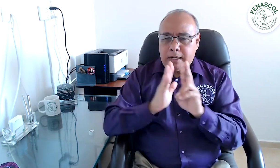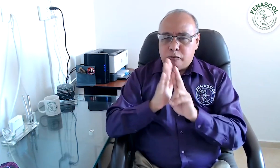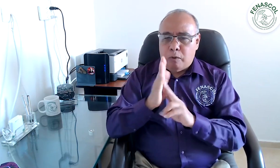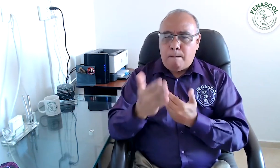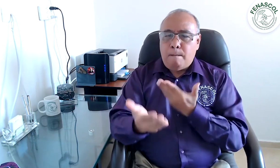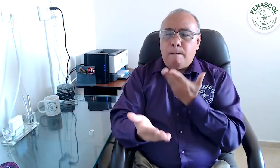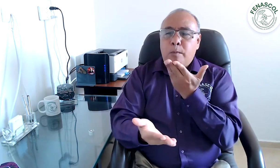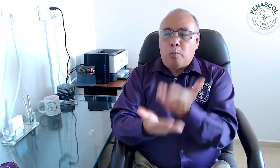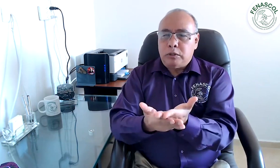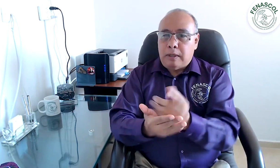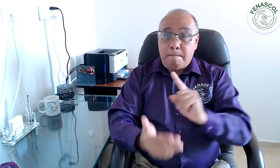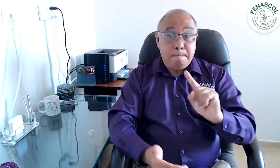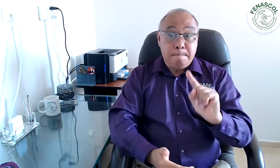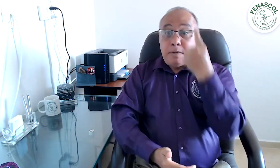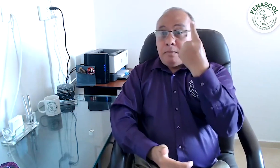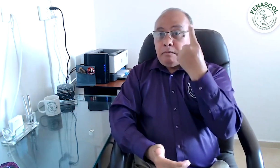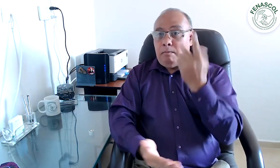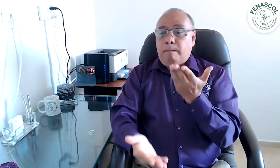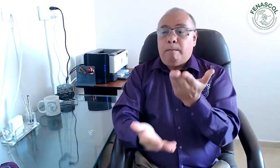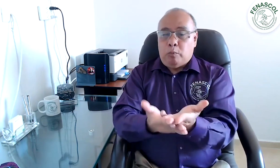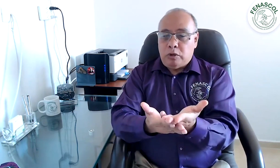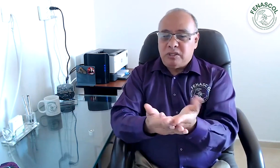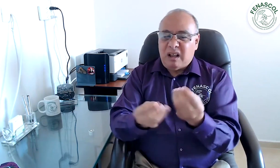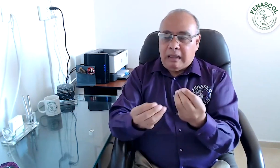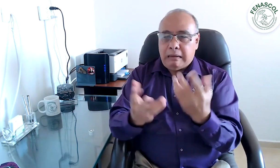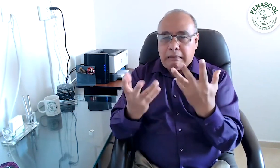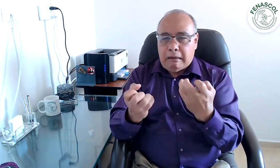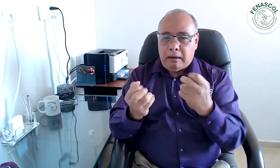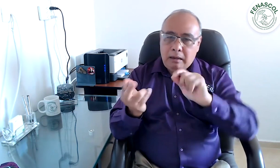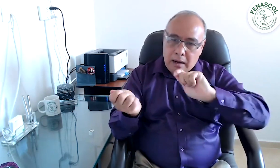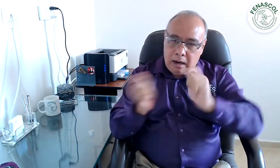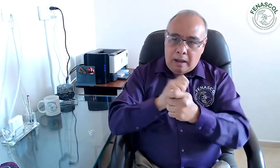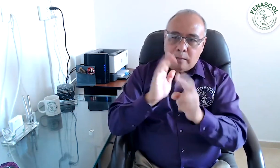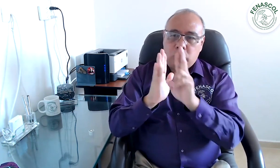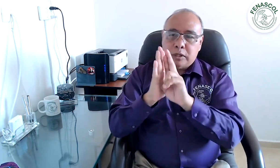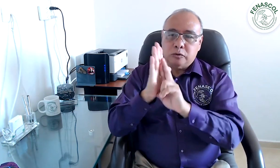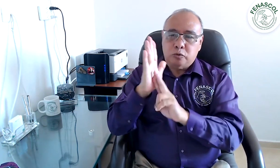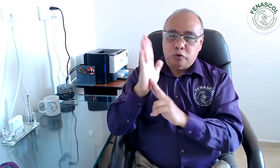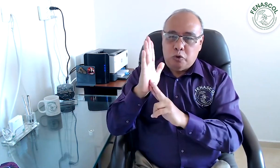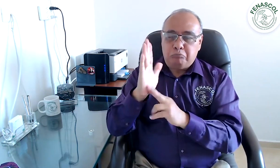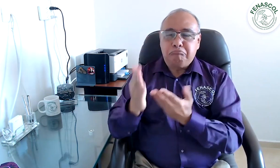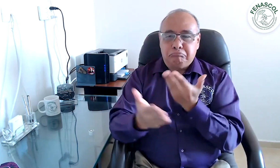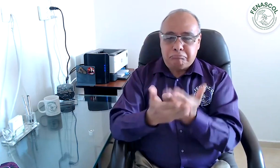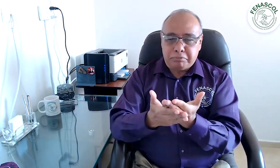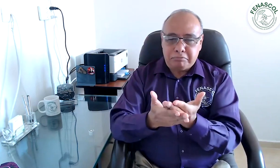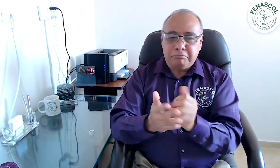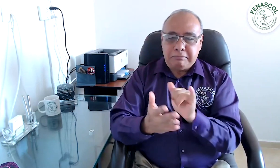Fenascol es quien realiza una propuesta de resolución con el fin de modificar la resolución vigente.